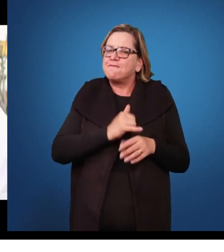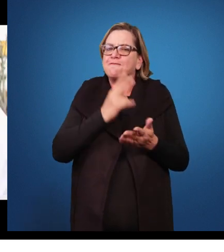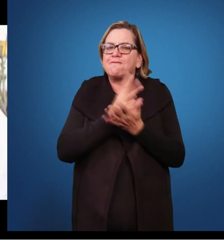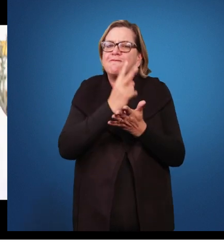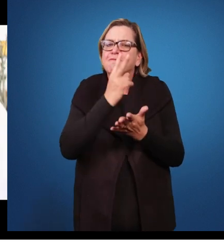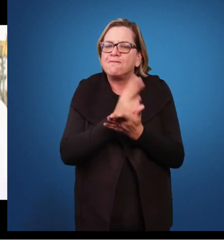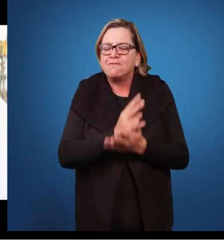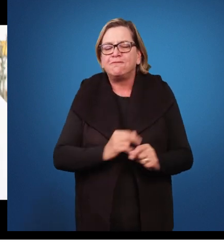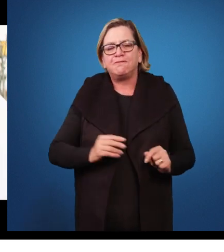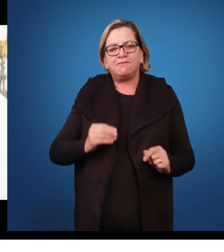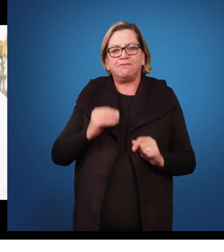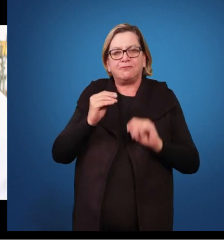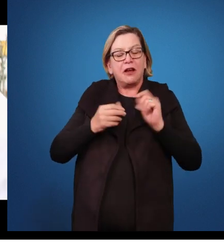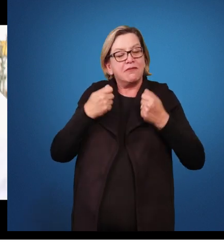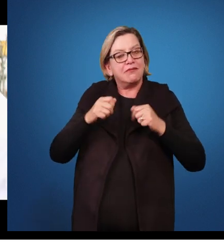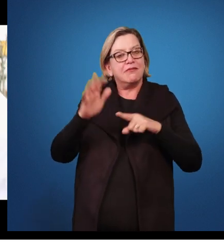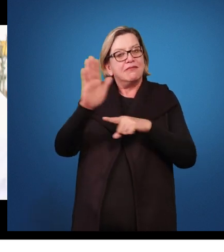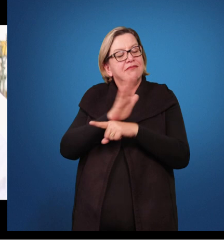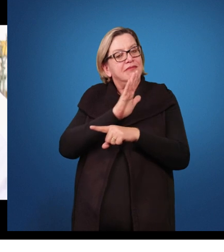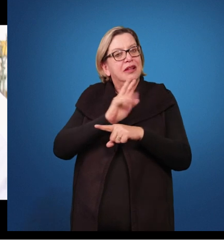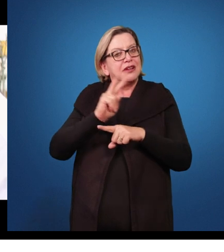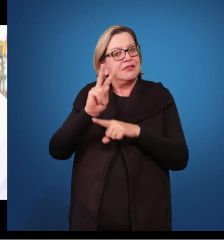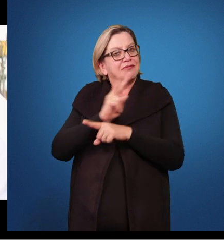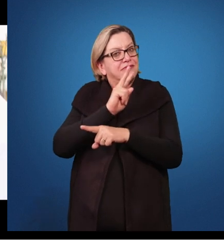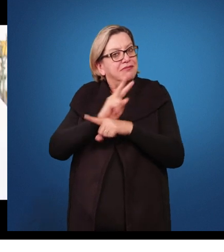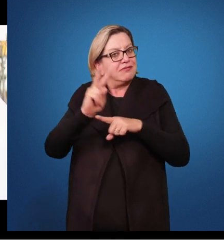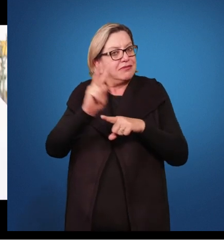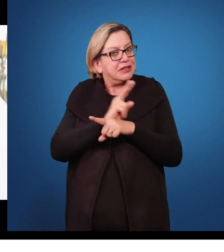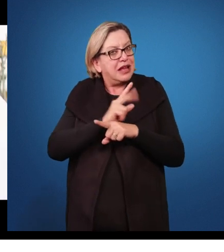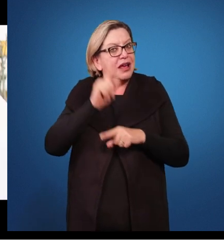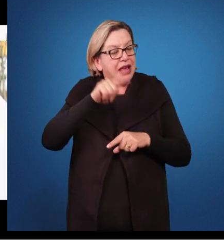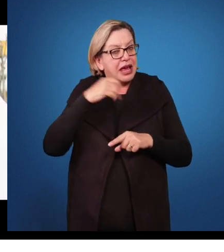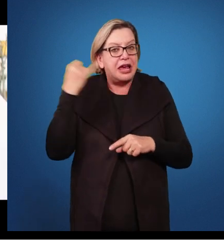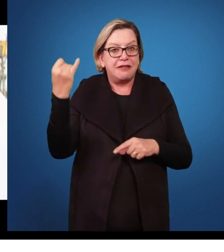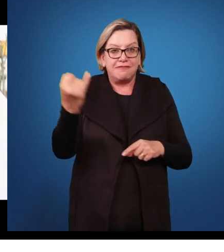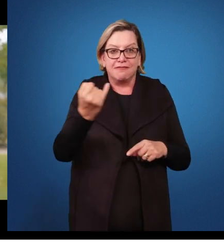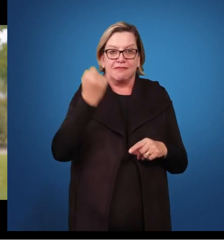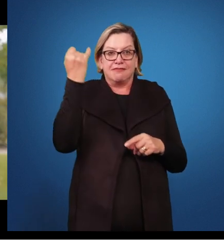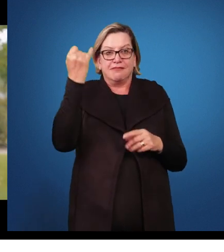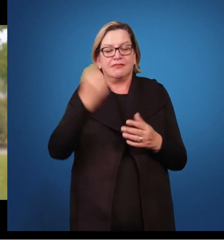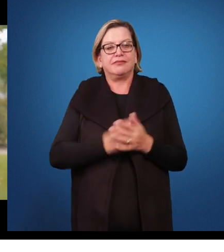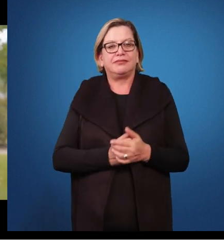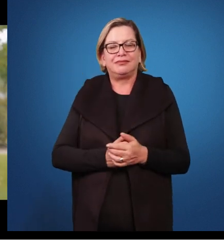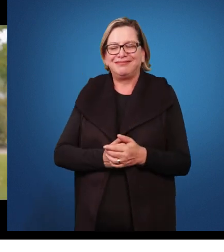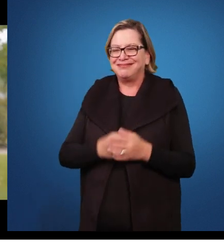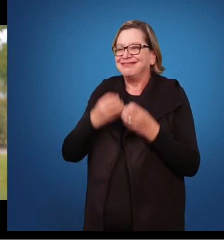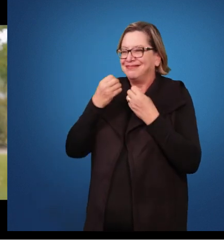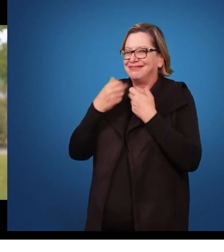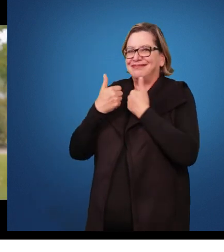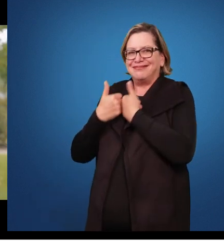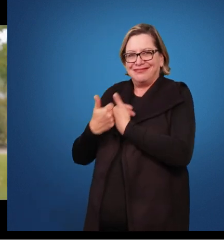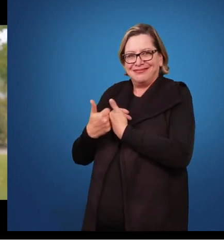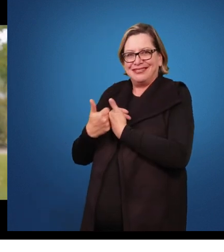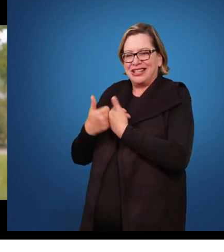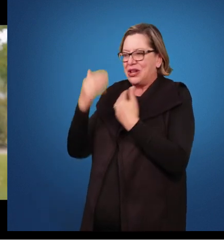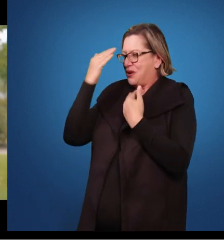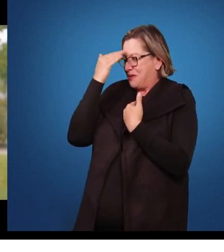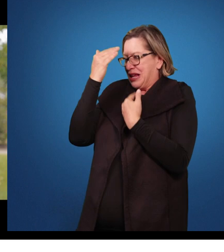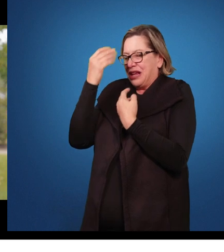Então, esse cuidado seria algo extremamente essencial. Muito bom! Carla, muito obrigado por enquanto. Nós vamos para um rápido